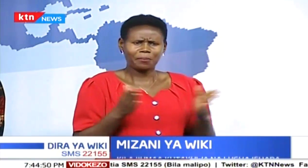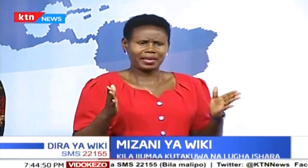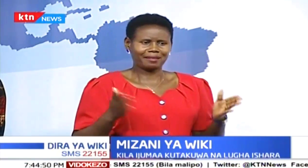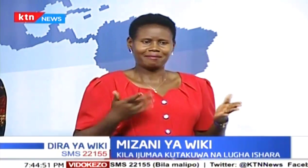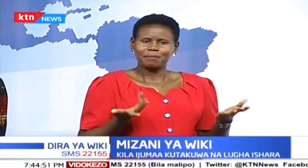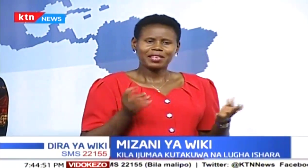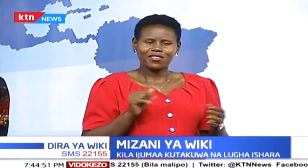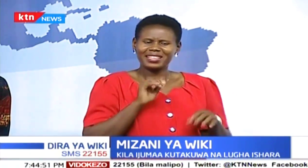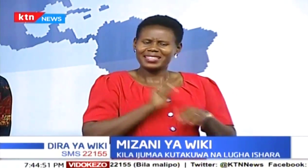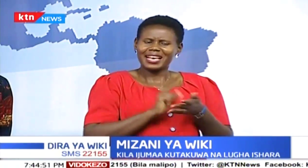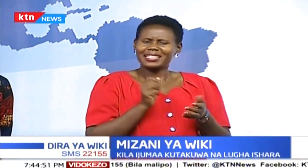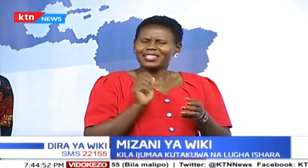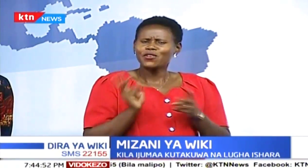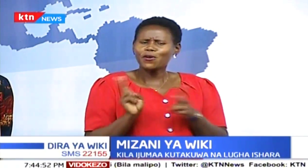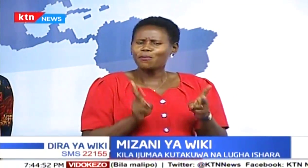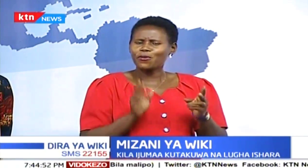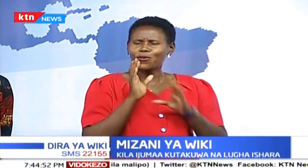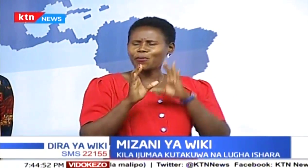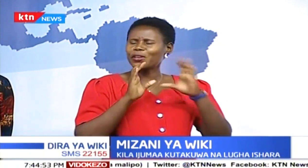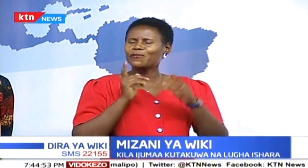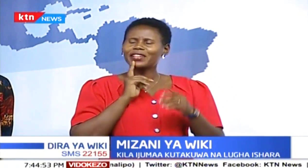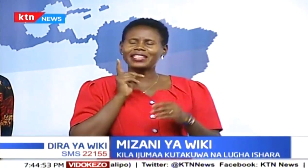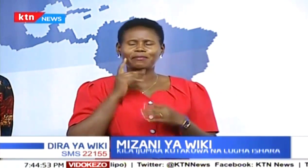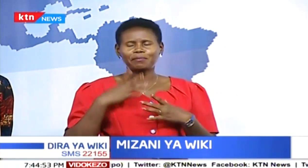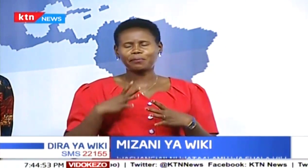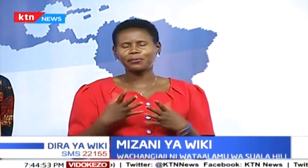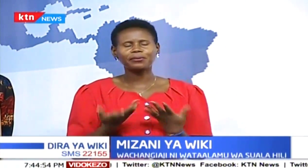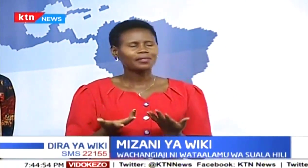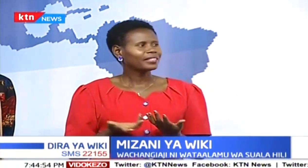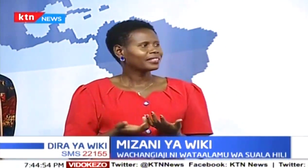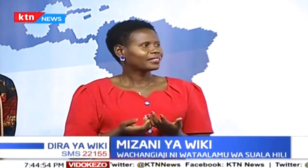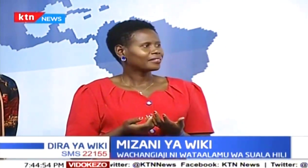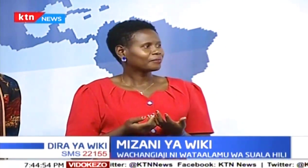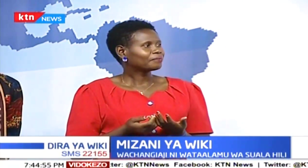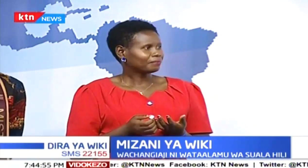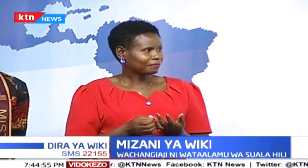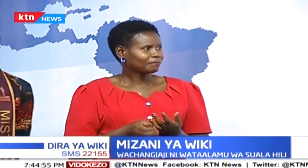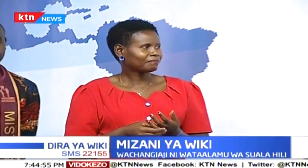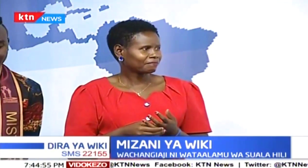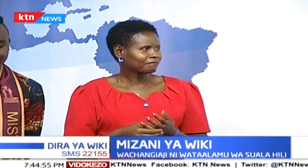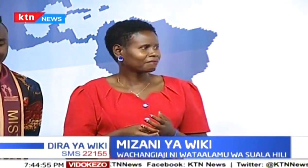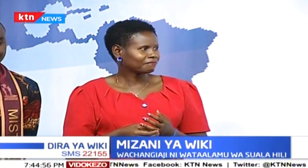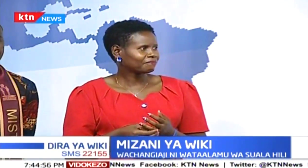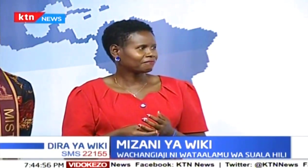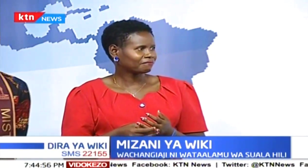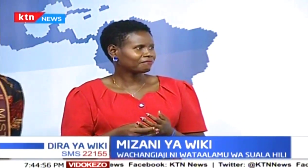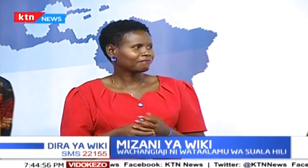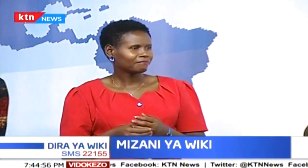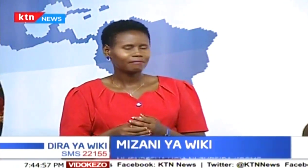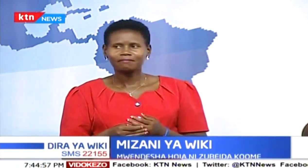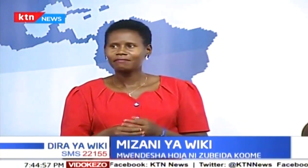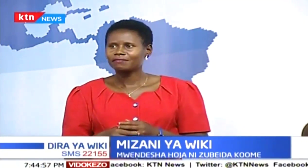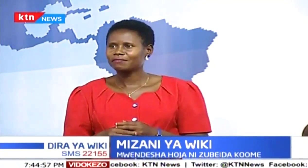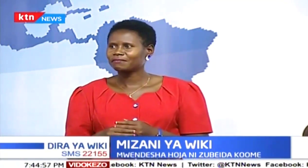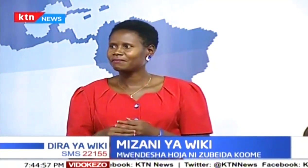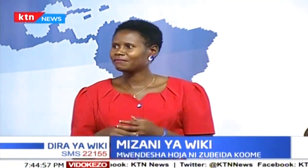kivipi. Kwa hivyo, watu wasiwe na ibu ya kujua luga ya ishara. Wawe na